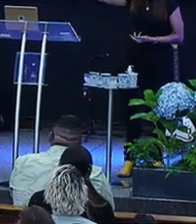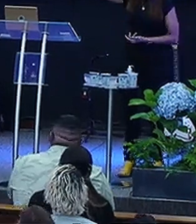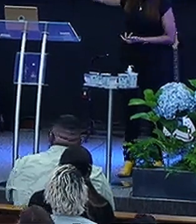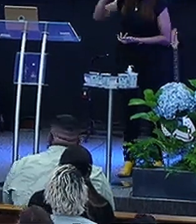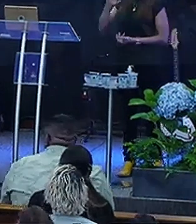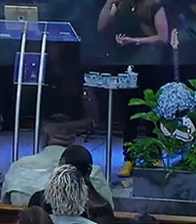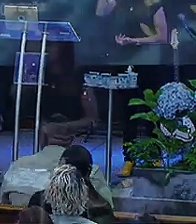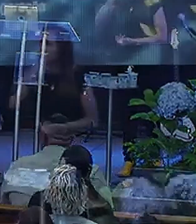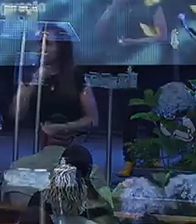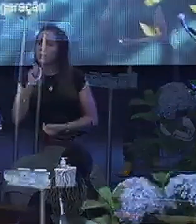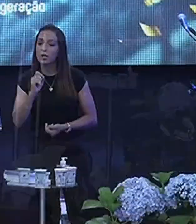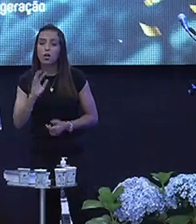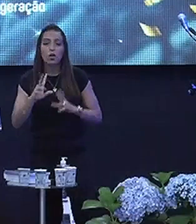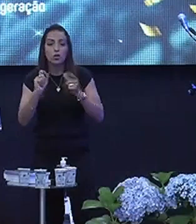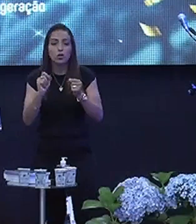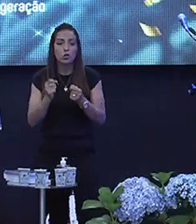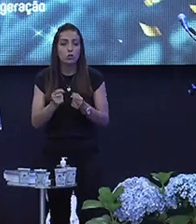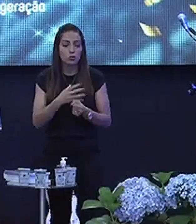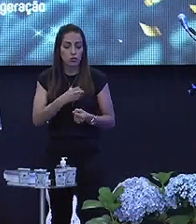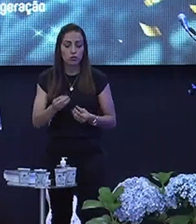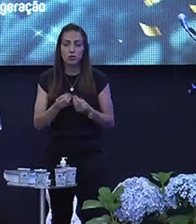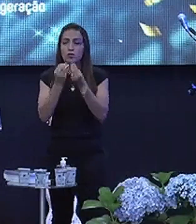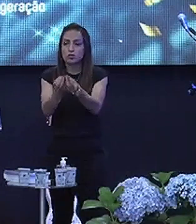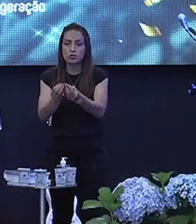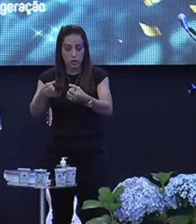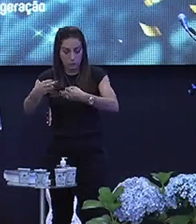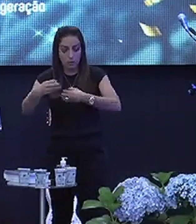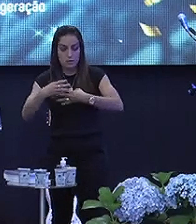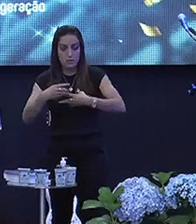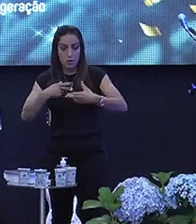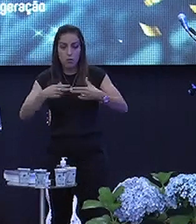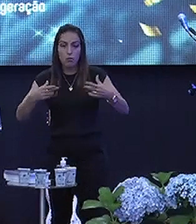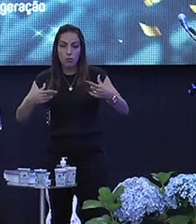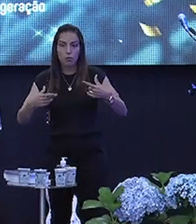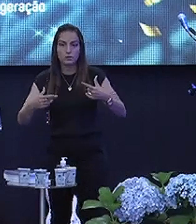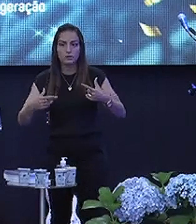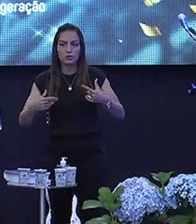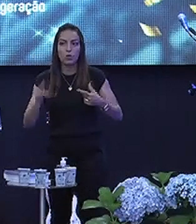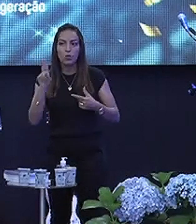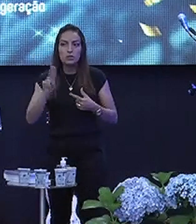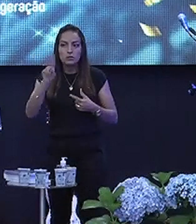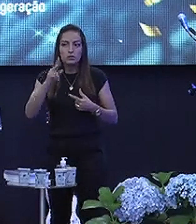Eurípides Todo filho que eu dou Pra alguém Eu quero ensinar Alguma coisa Através desse filho